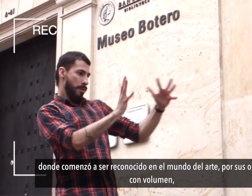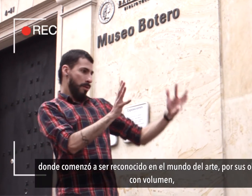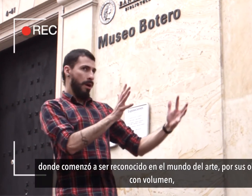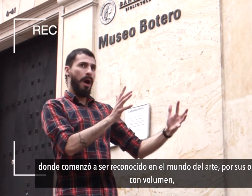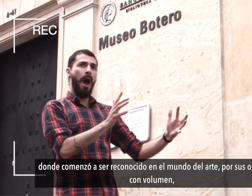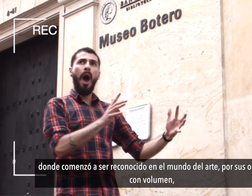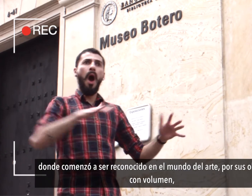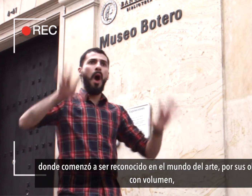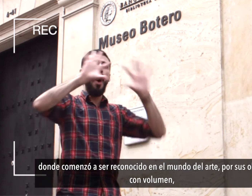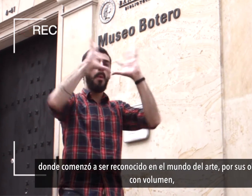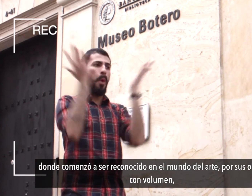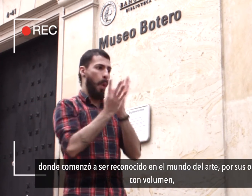obras con volumen,